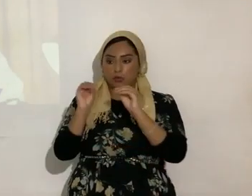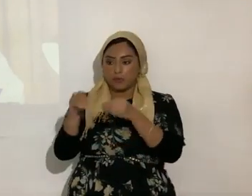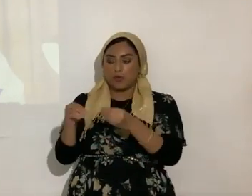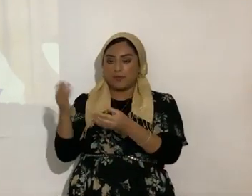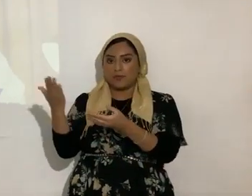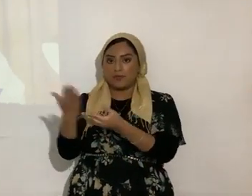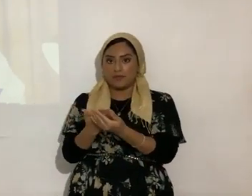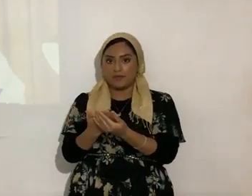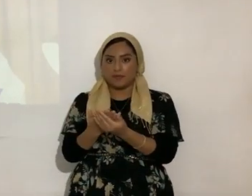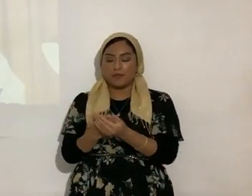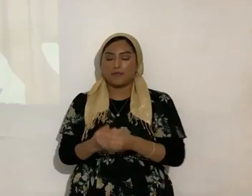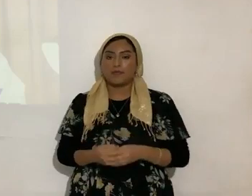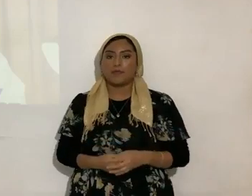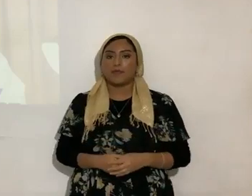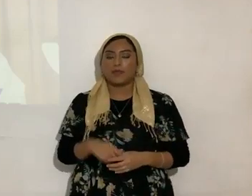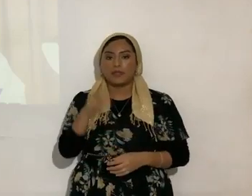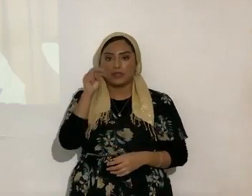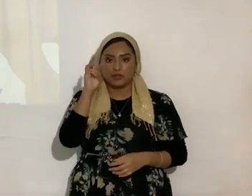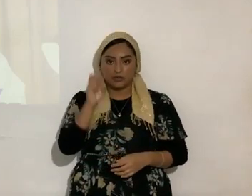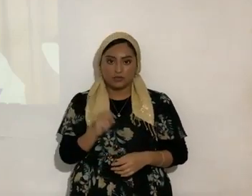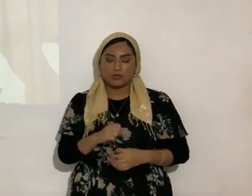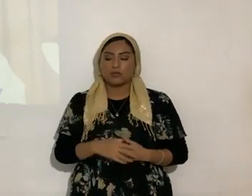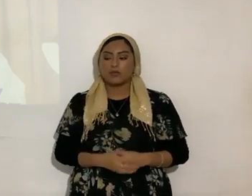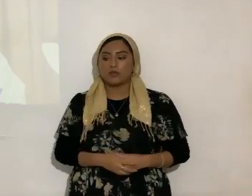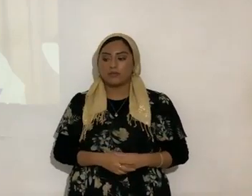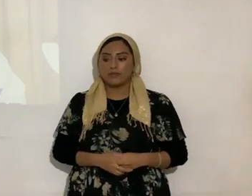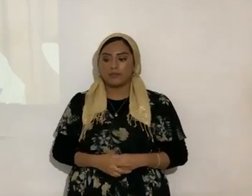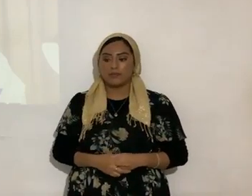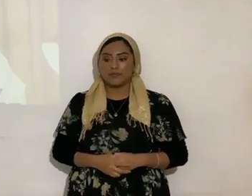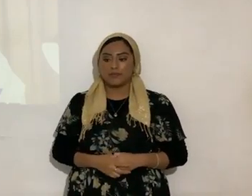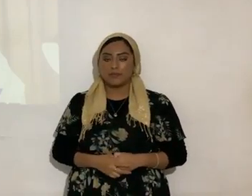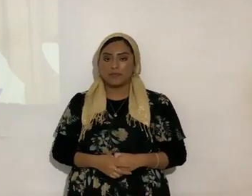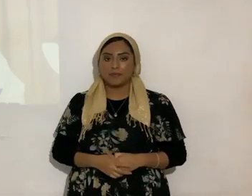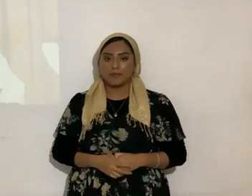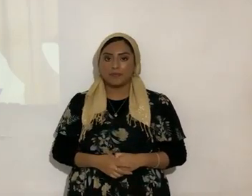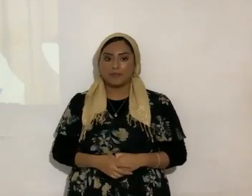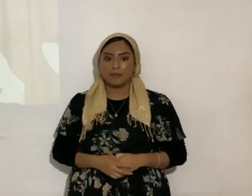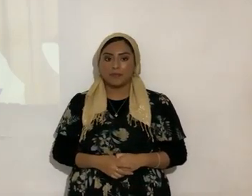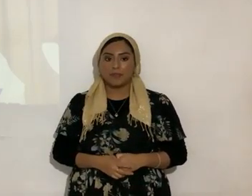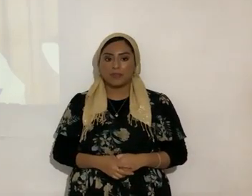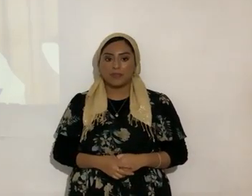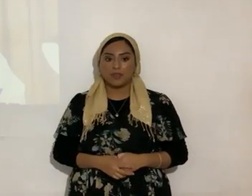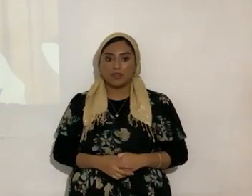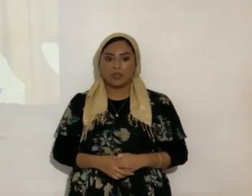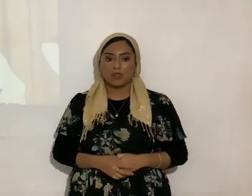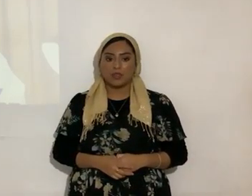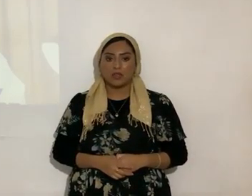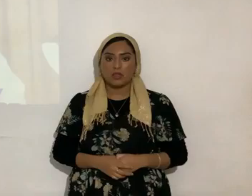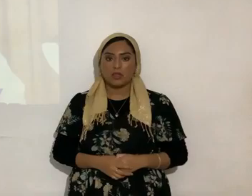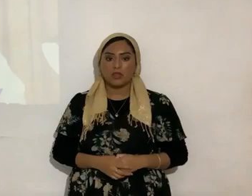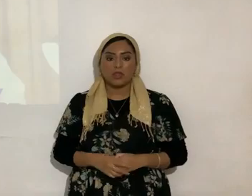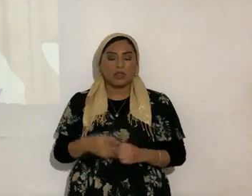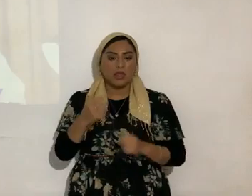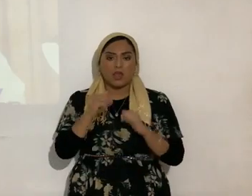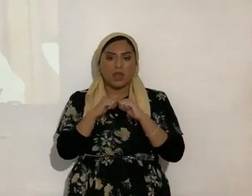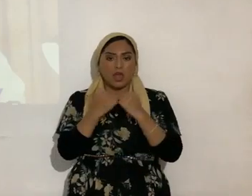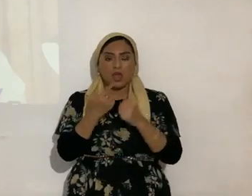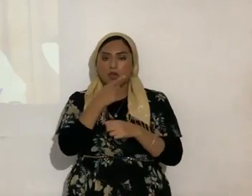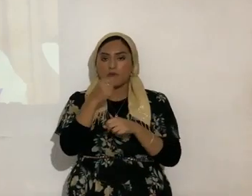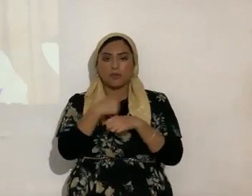periódico, ¿sí?, de acuerdo, no importa que no sea de papel couché, como hagan la revista, mándenla